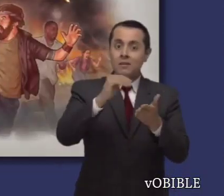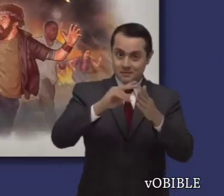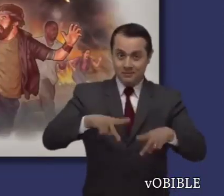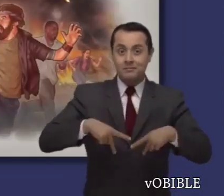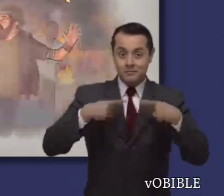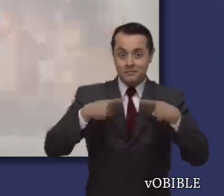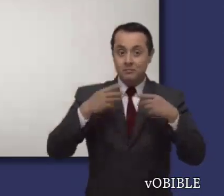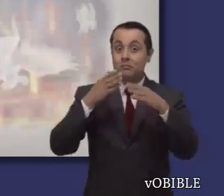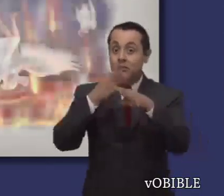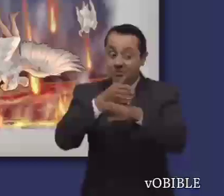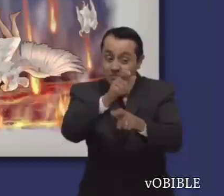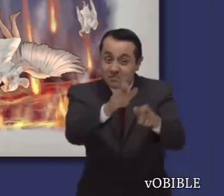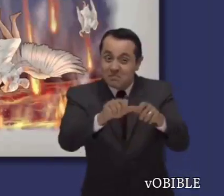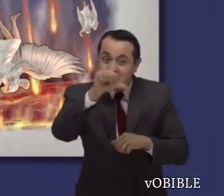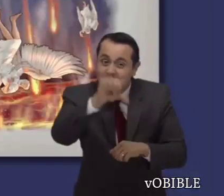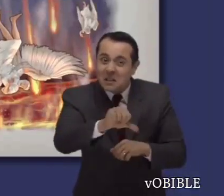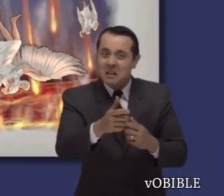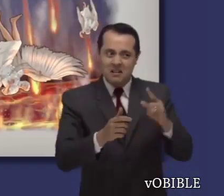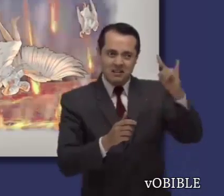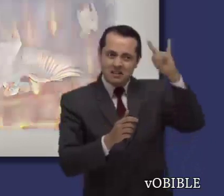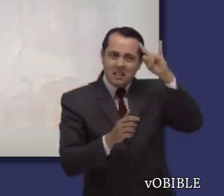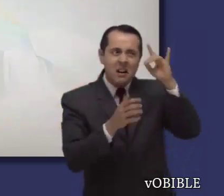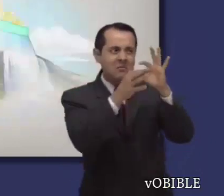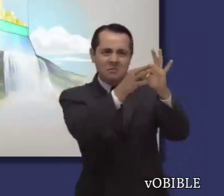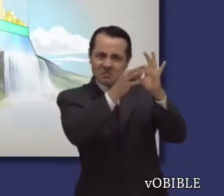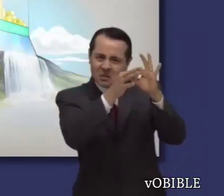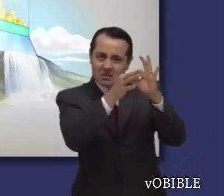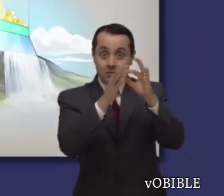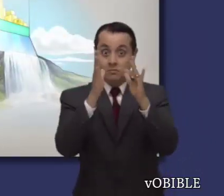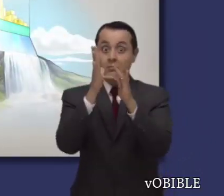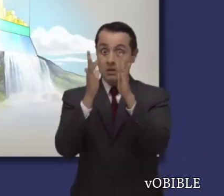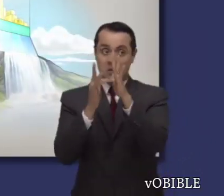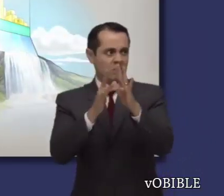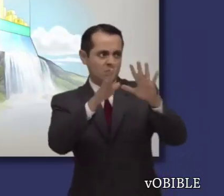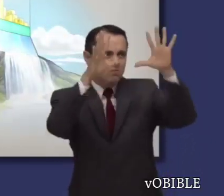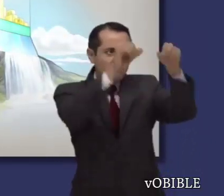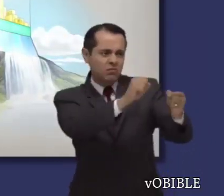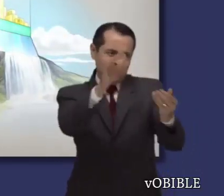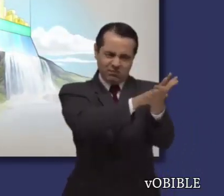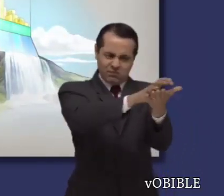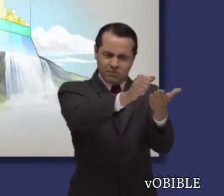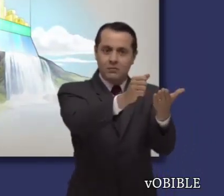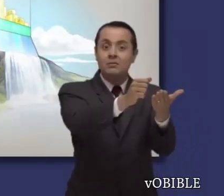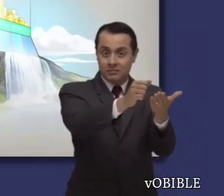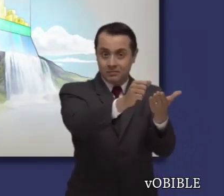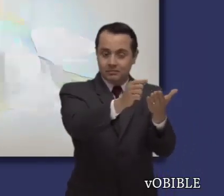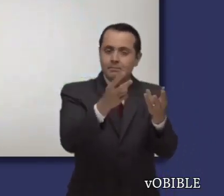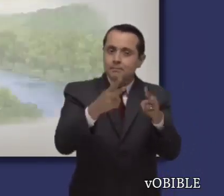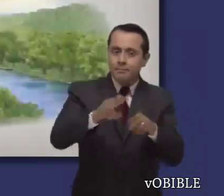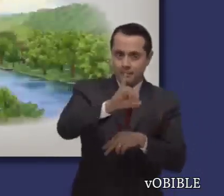eterna de los hombres y ángeles rebeldes. Juan también ve la Nueva Jerusalén en toda su gloria